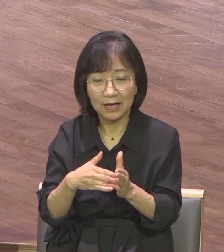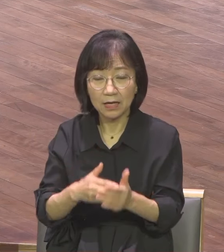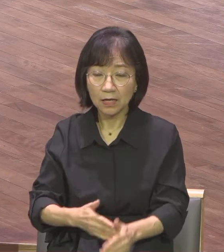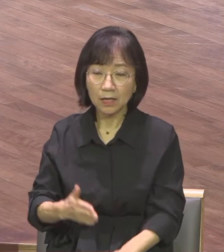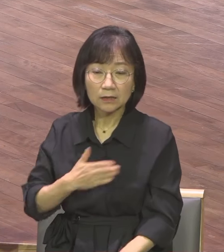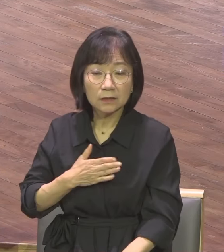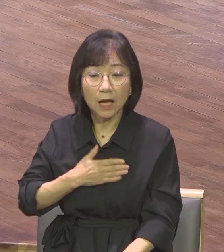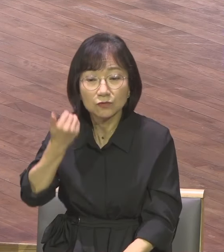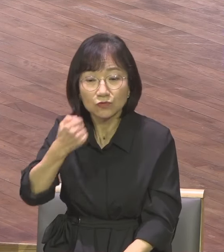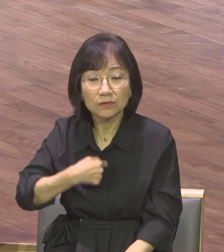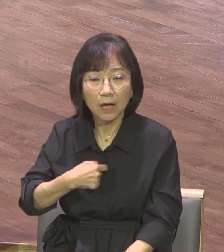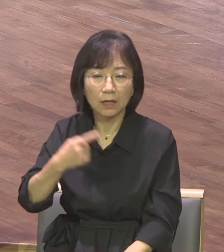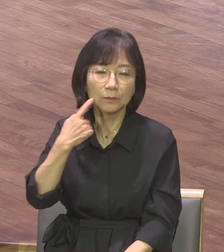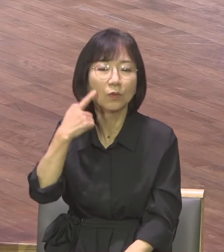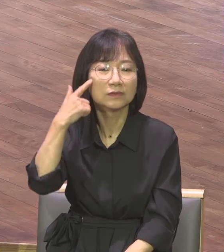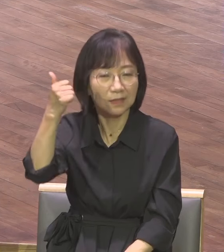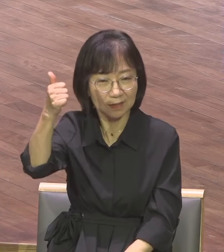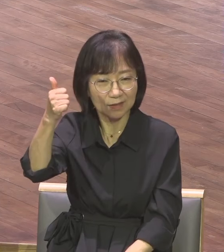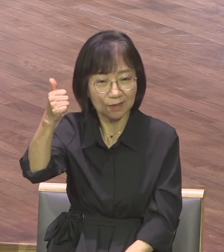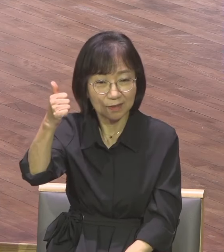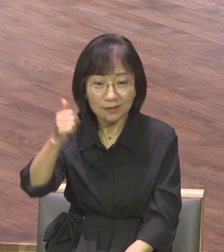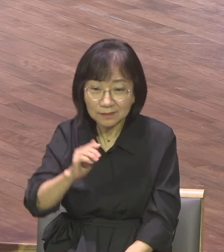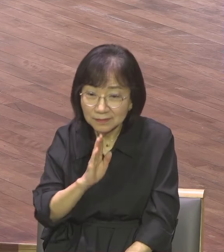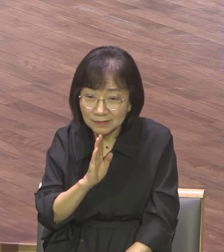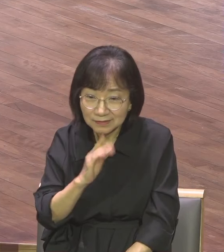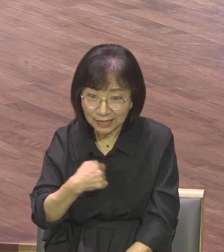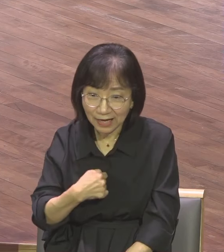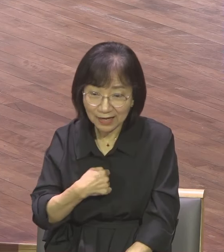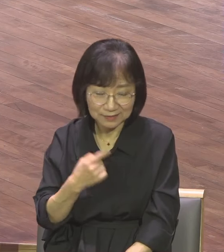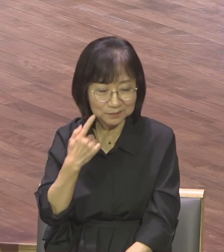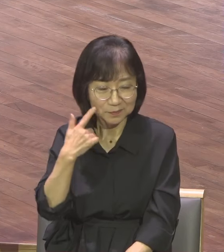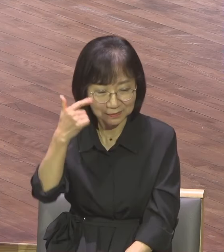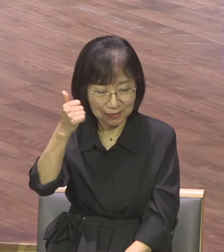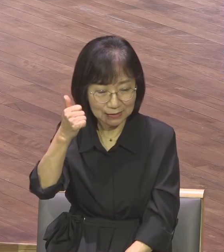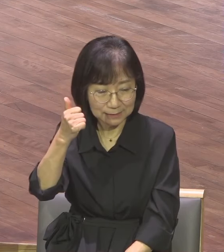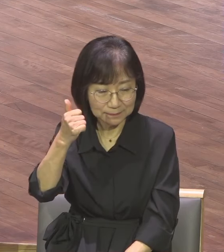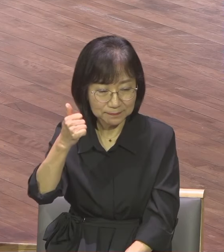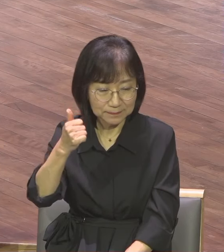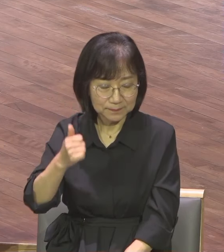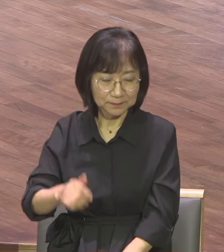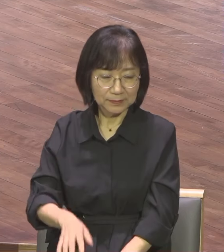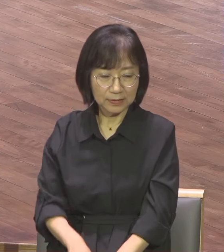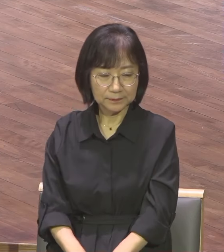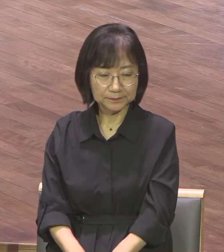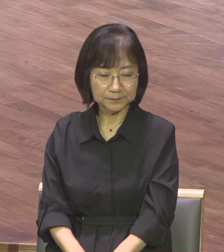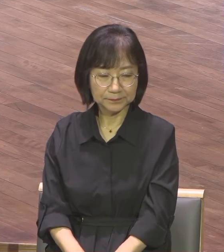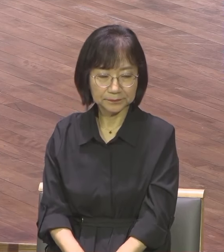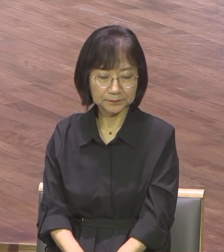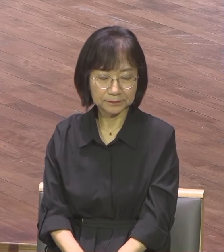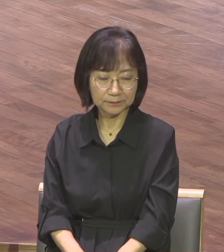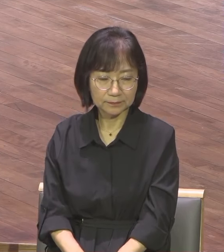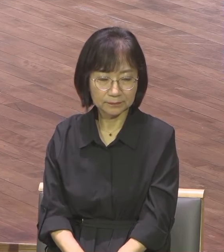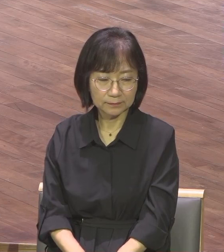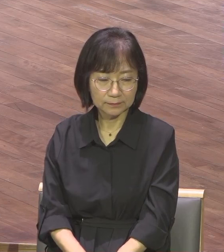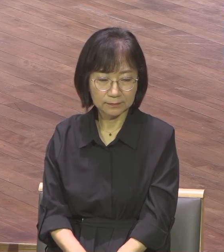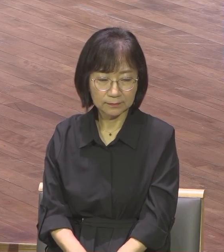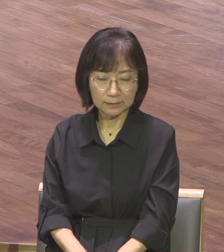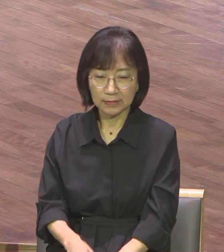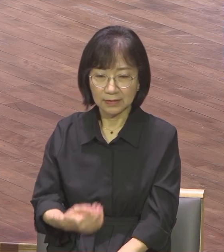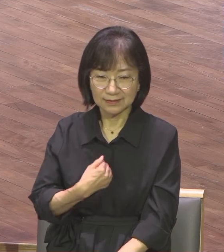저를 지적하는 사람은 강단 그리고 성경밖에 없어요